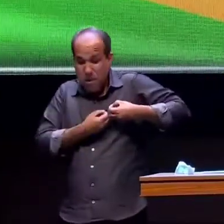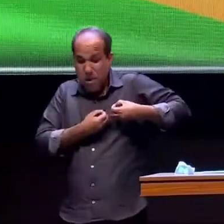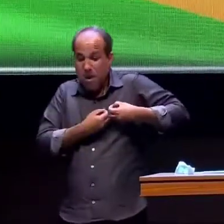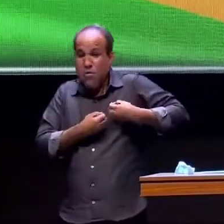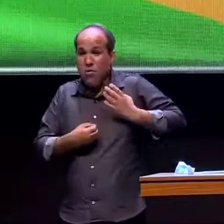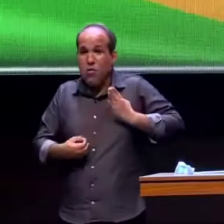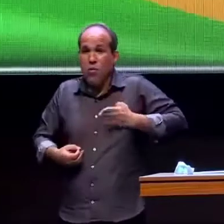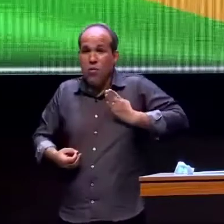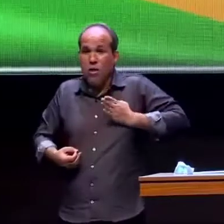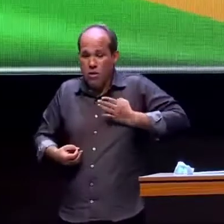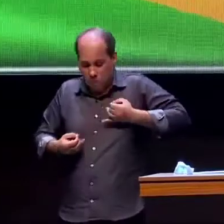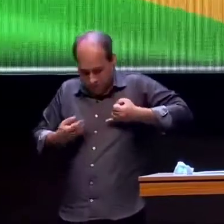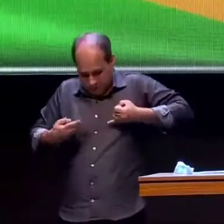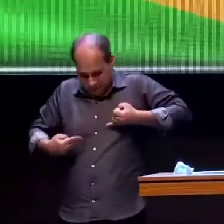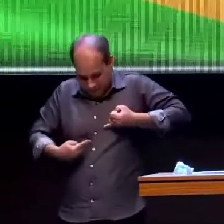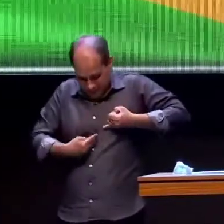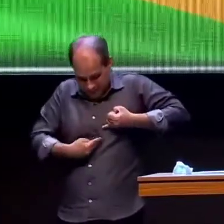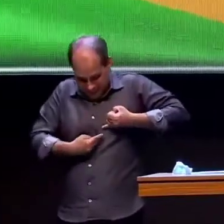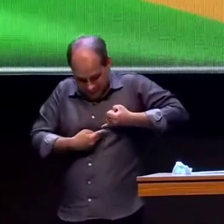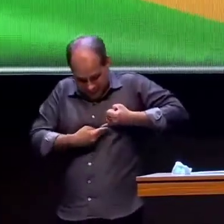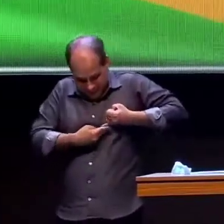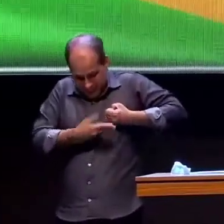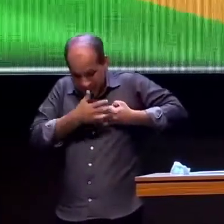ali aconteceu o primeiro milagre